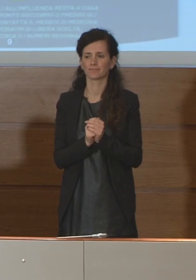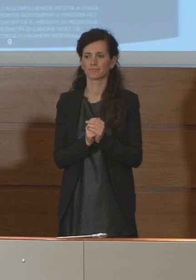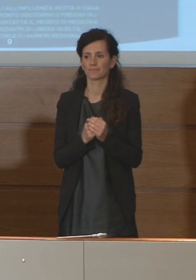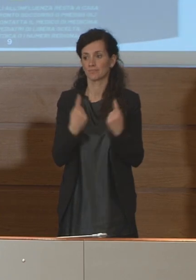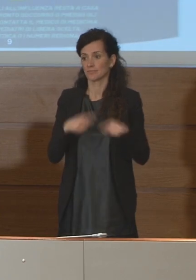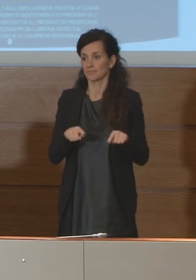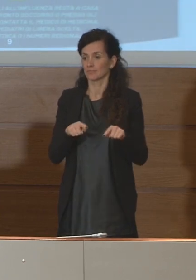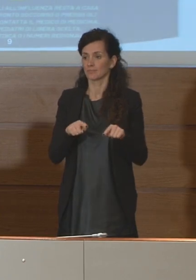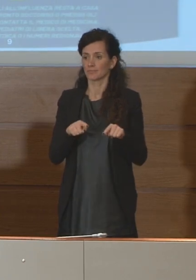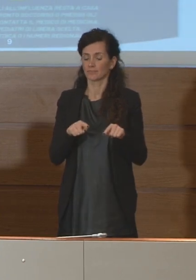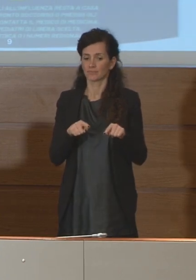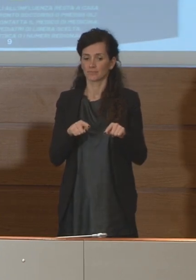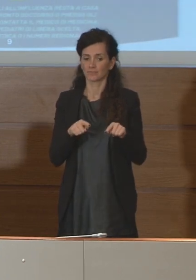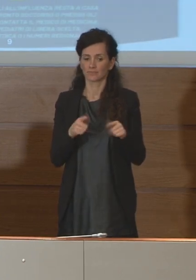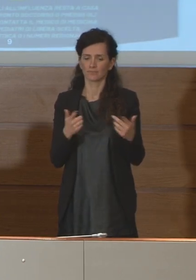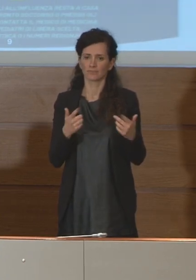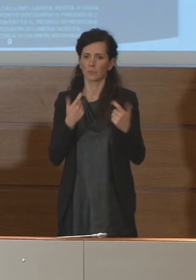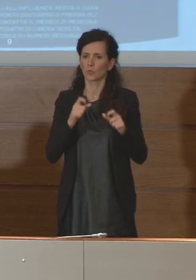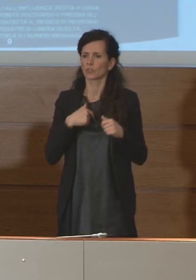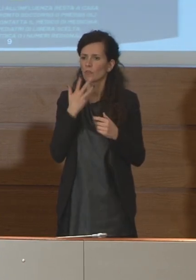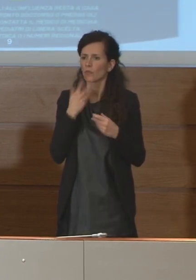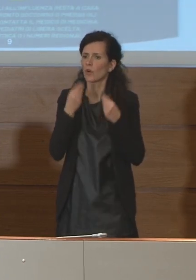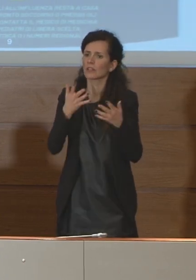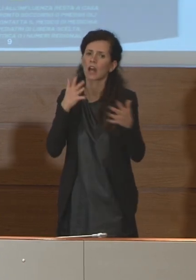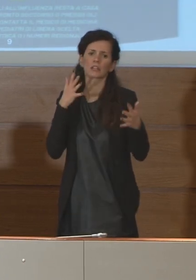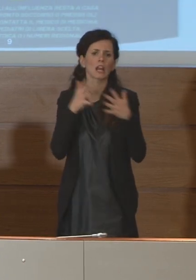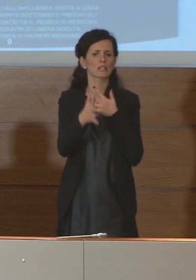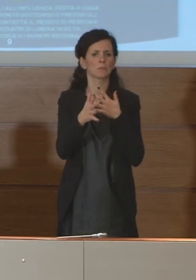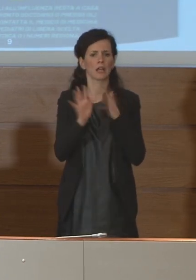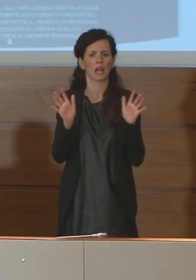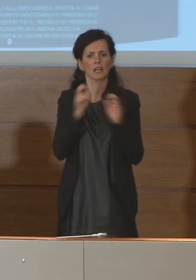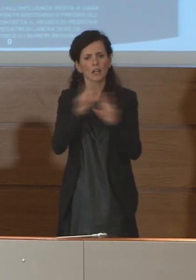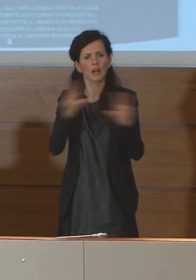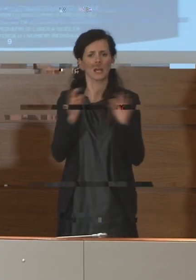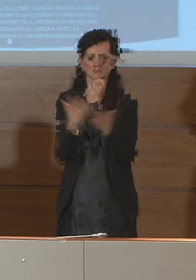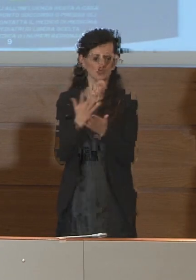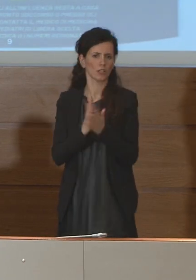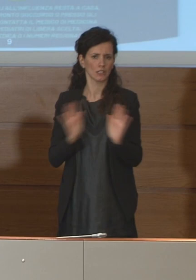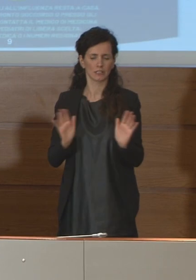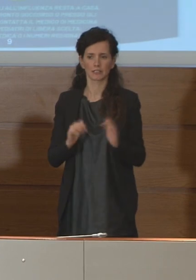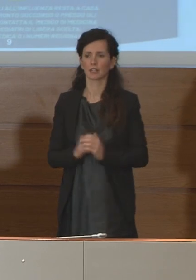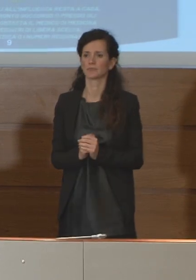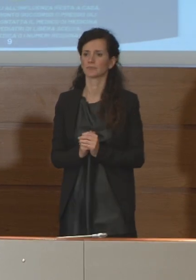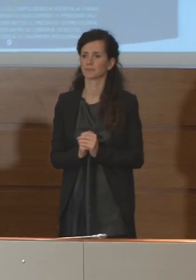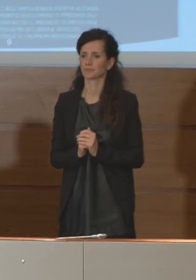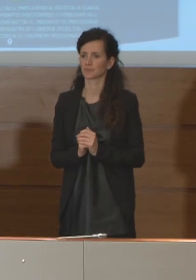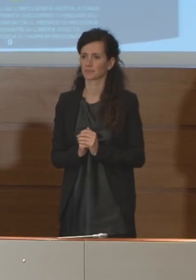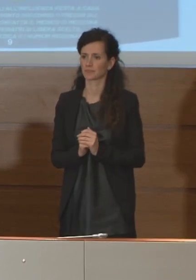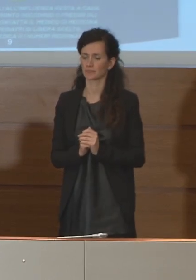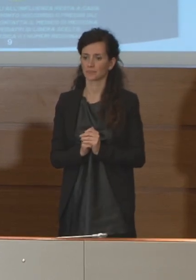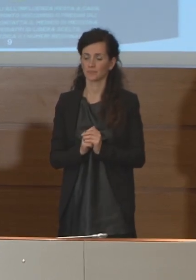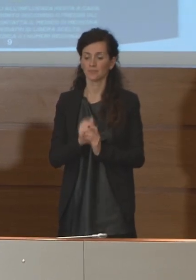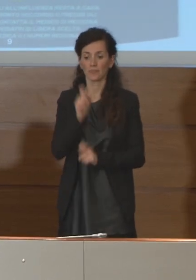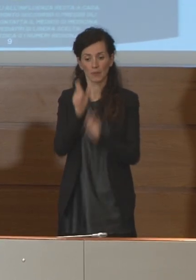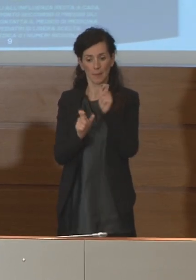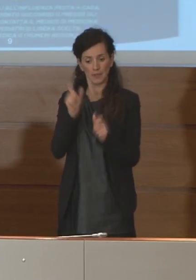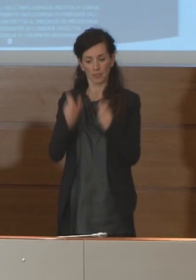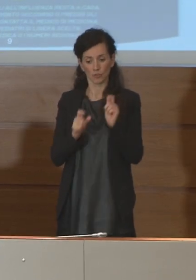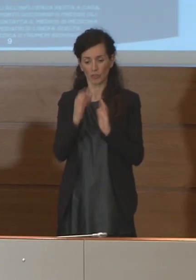'attività di trasparente comunicazione. Il dato dei positivi